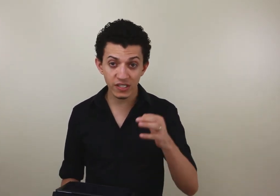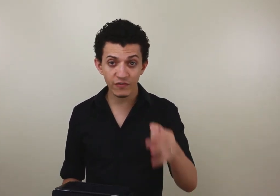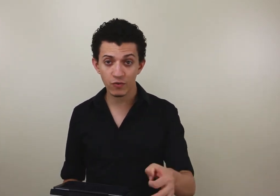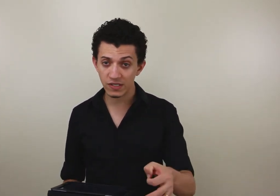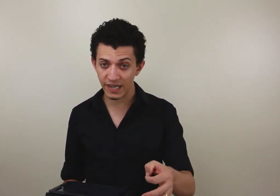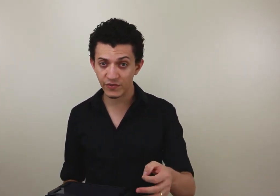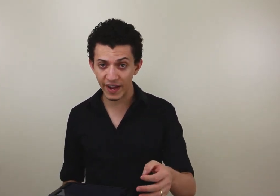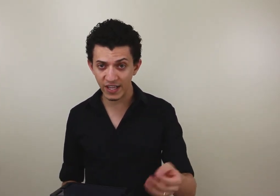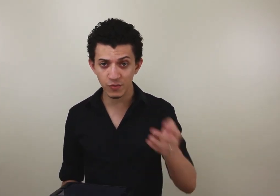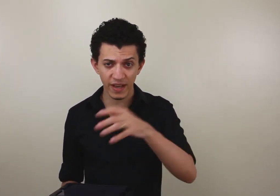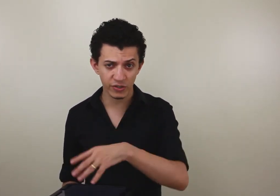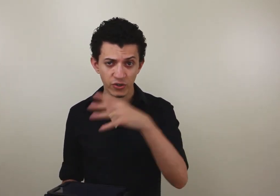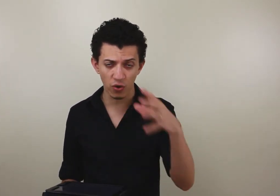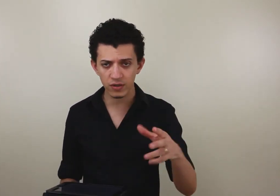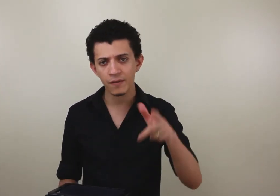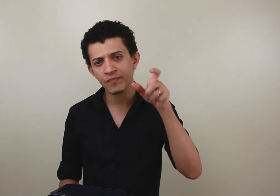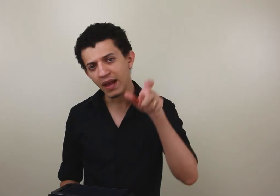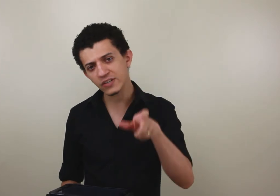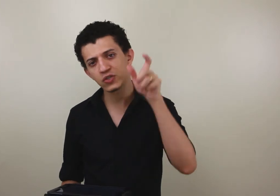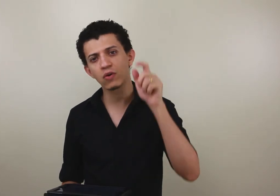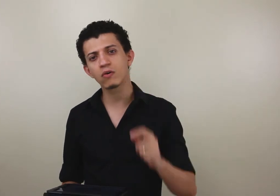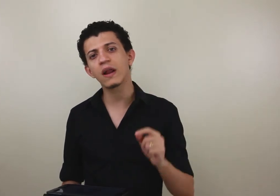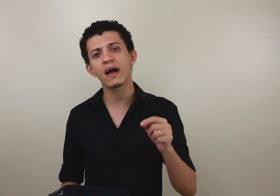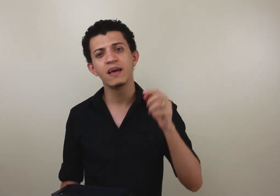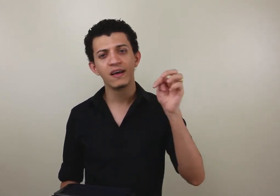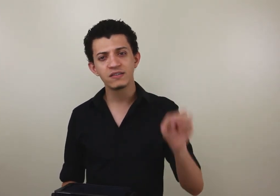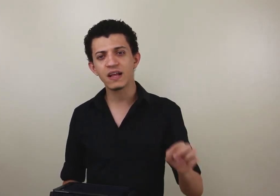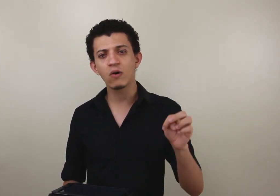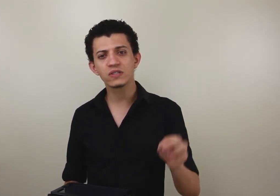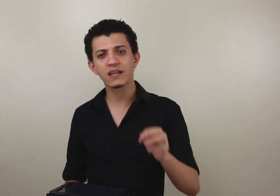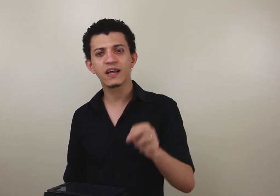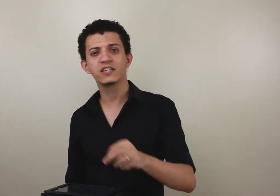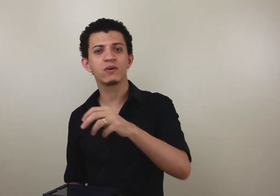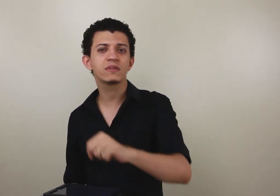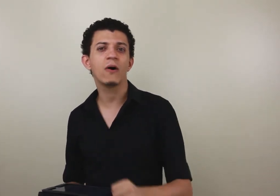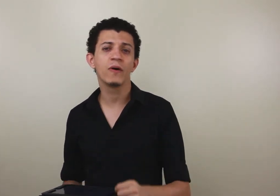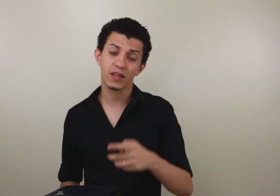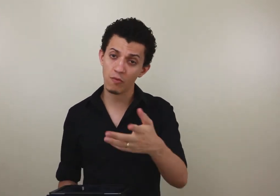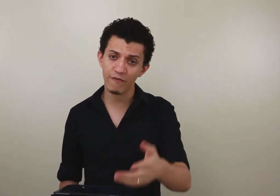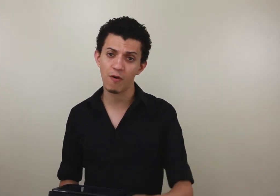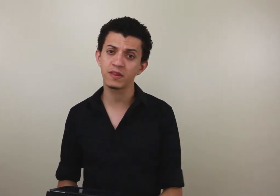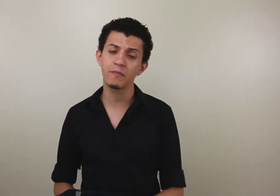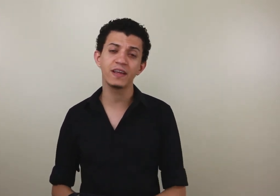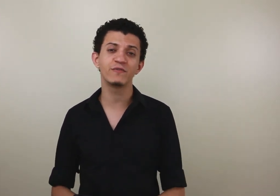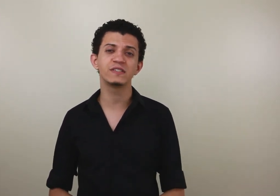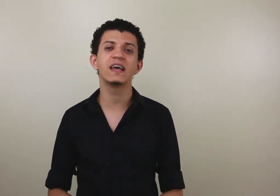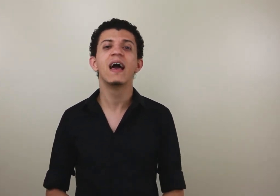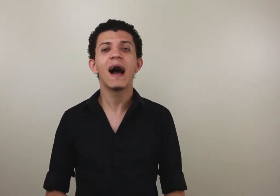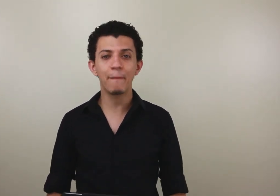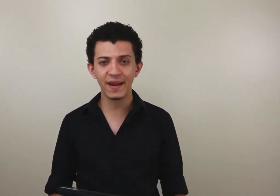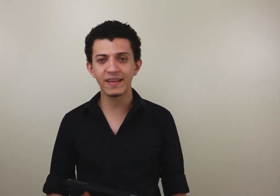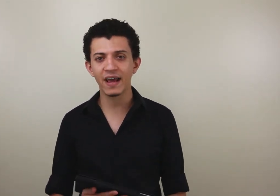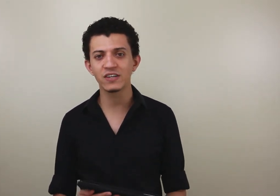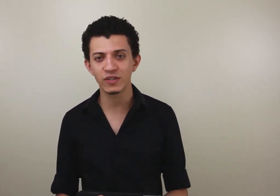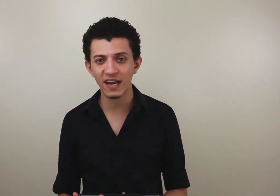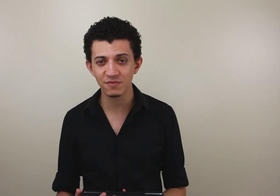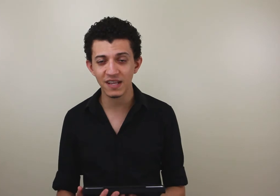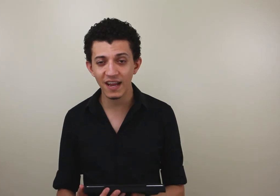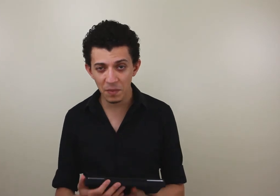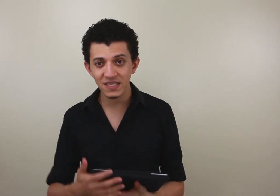identificou sinais diferentes, de região e de outra, a gente colocou lá, sinal usado na região tal. Então, é forma também de você aprender regionalismo da Libras.